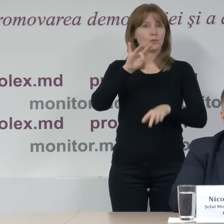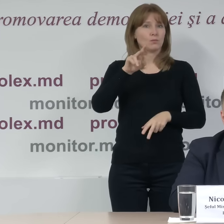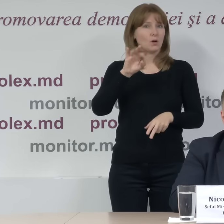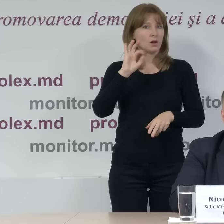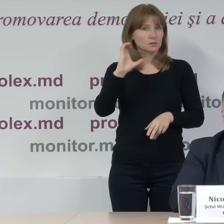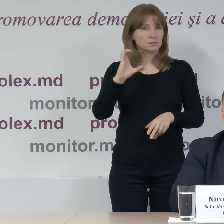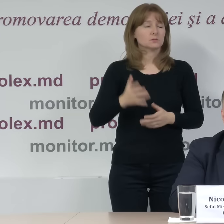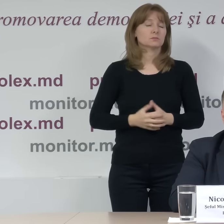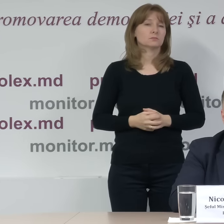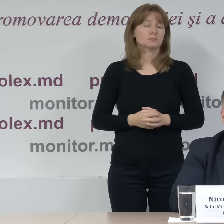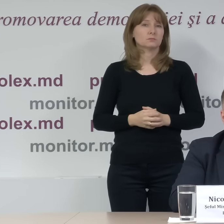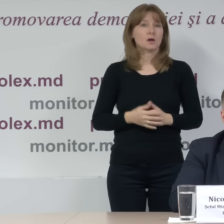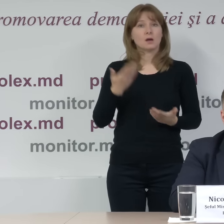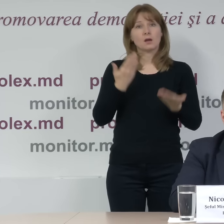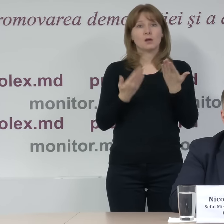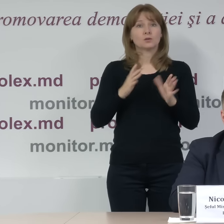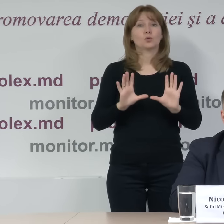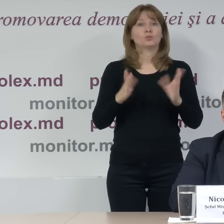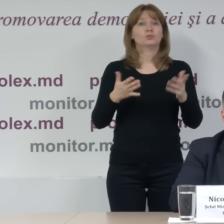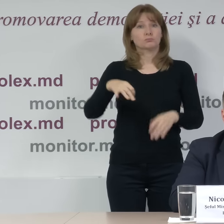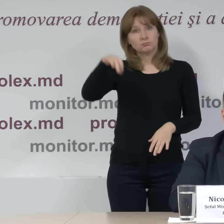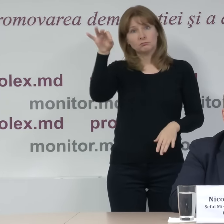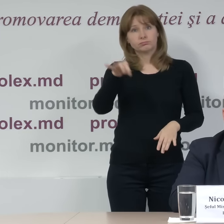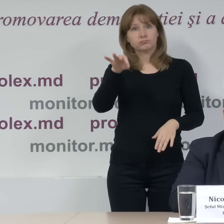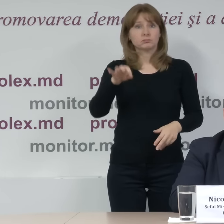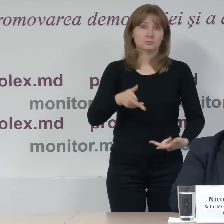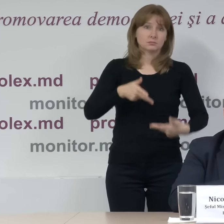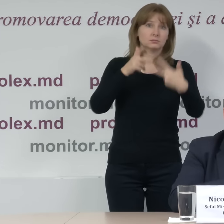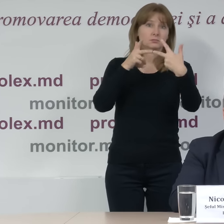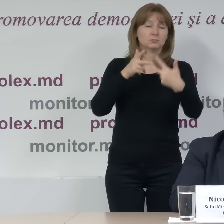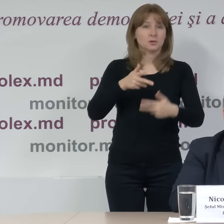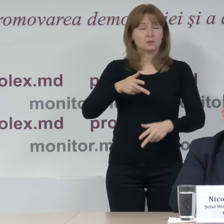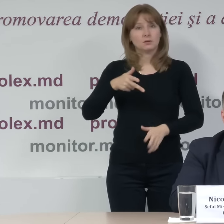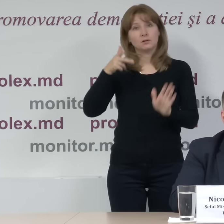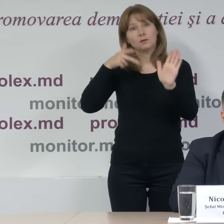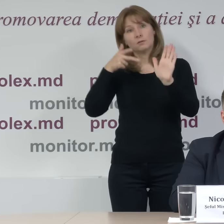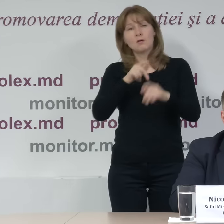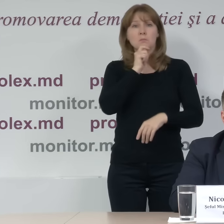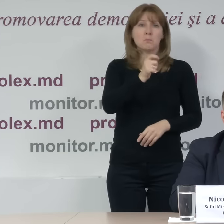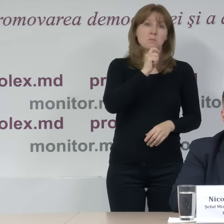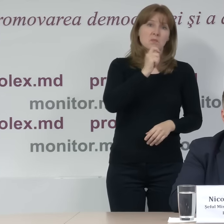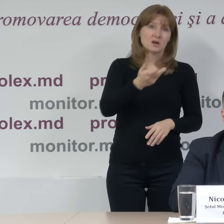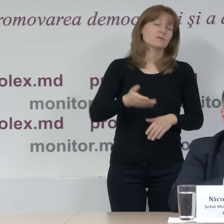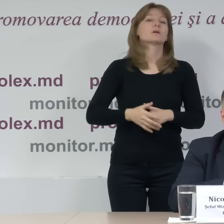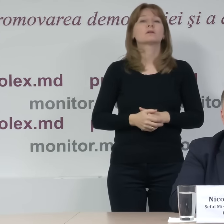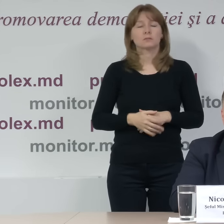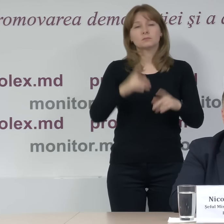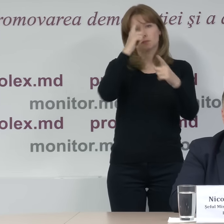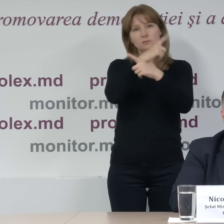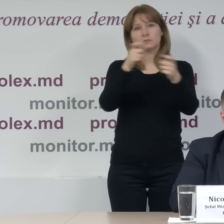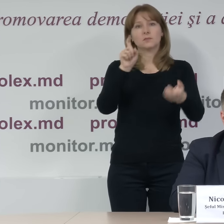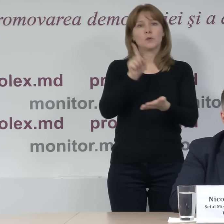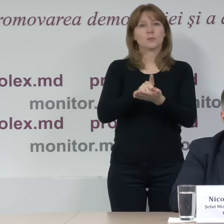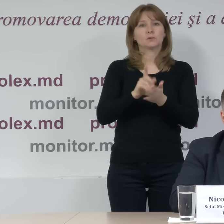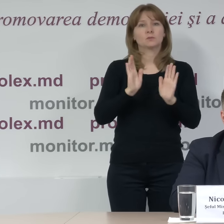Dacă vor interveni situații care vor necesita, eu știu, organizarea unui briefing ad hoc, vă vom comunica